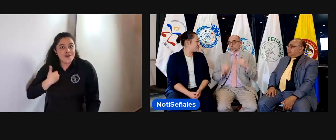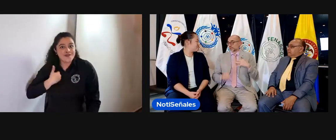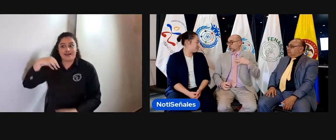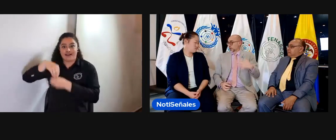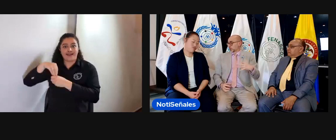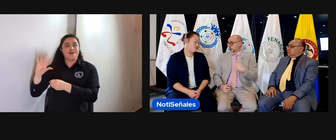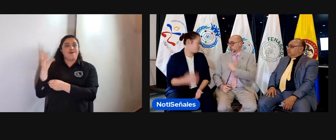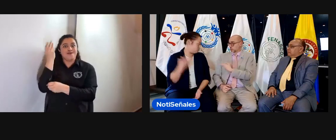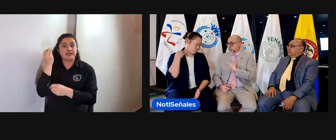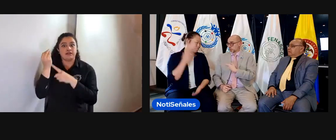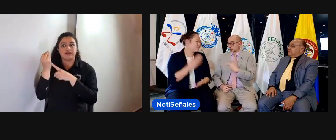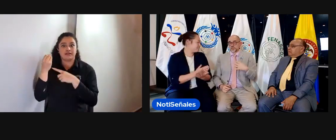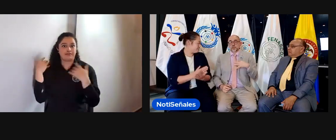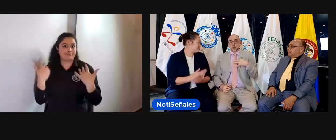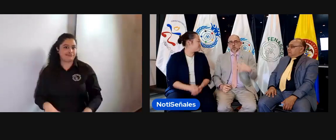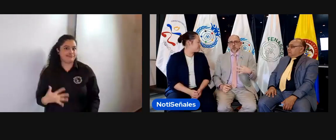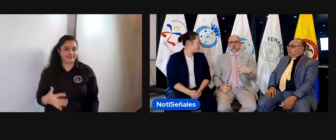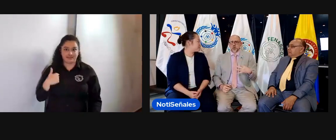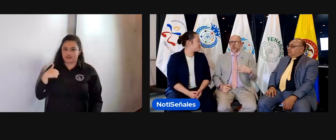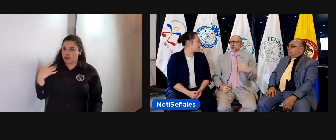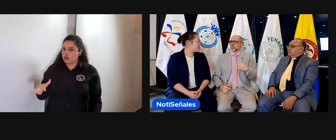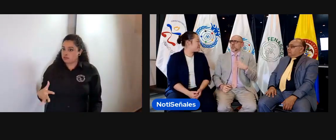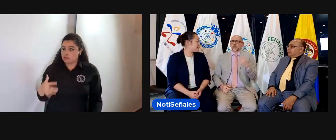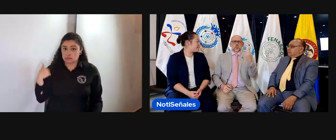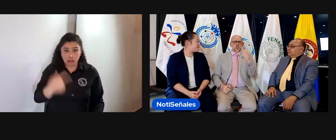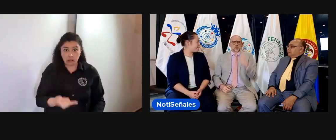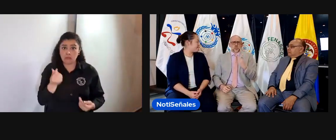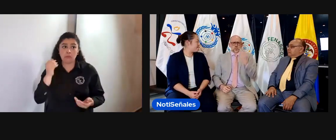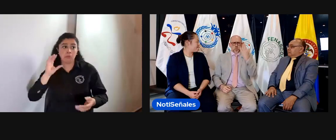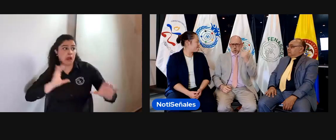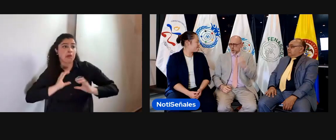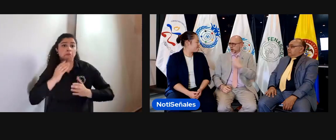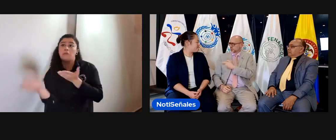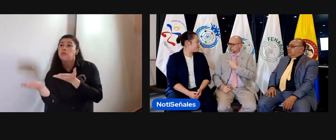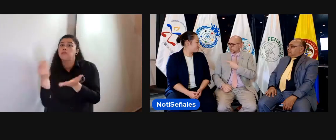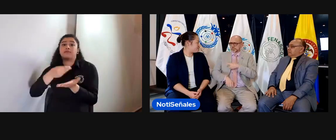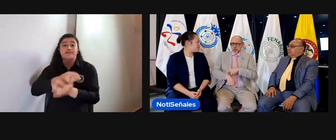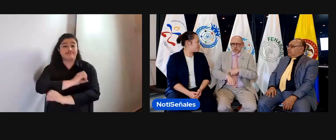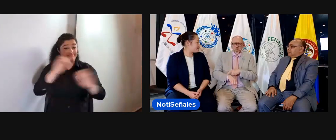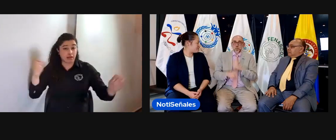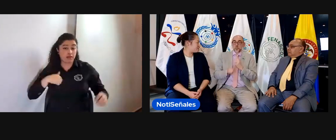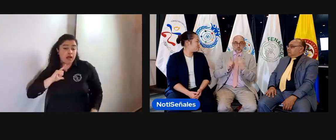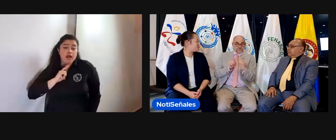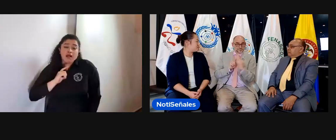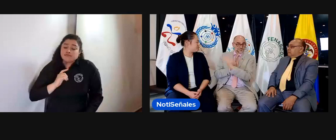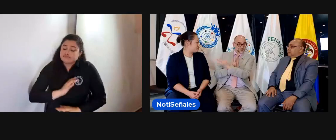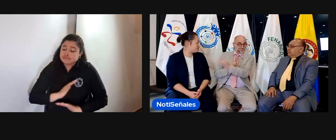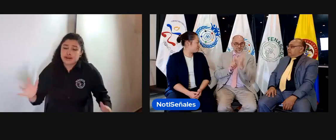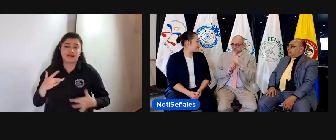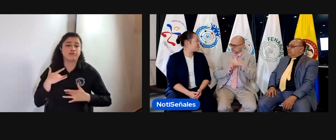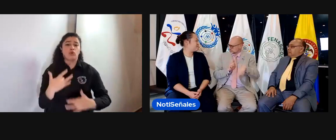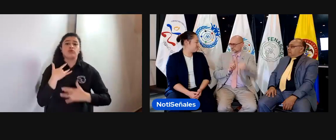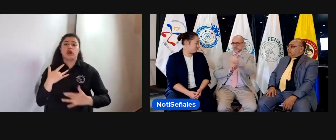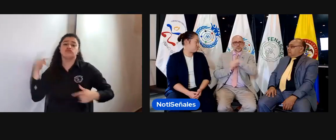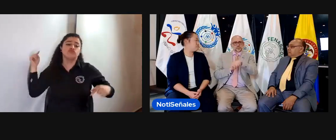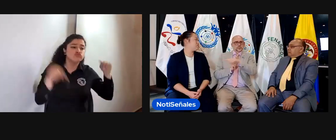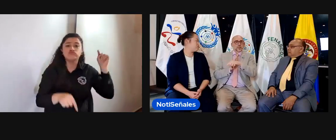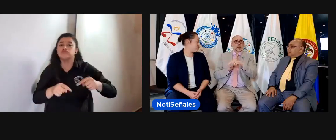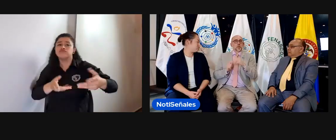momento Elizabeth, y se hace un trabajo voluntario, ¿verdad, Elizabeth? Elizabeth dice así, completamente voluntario. Nosotros donamos de nuestro